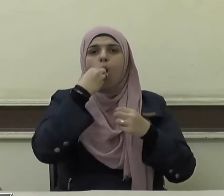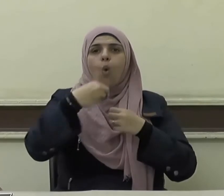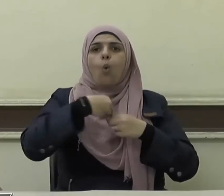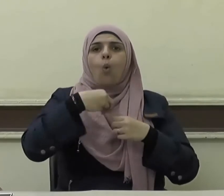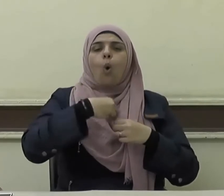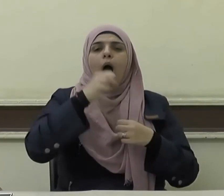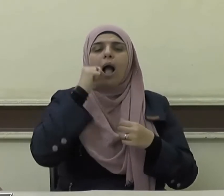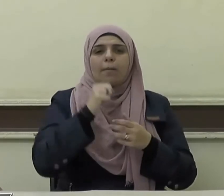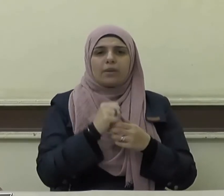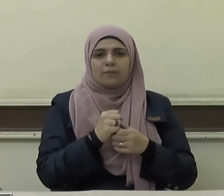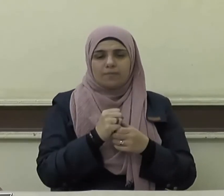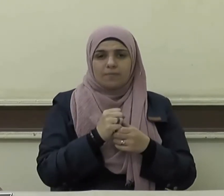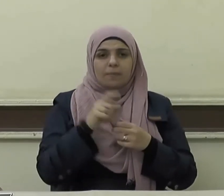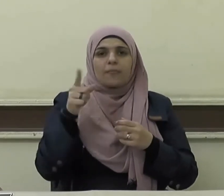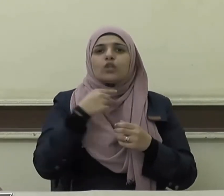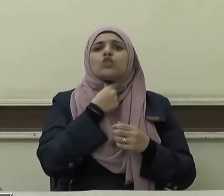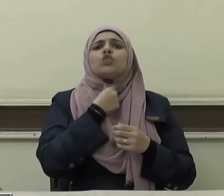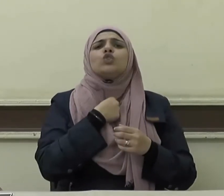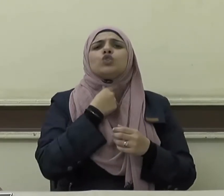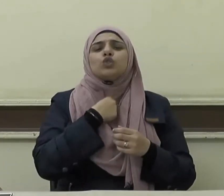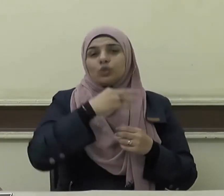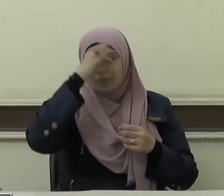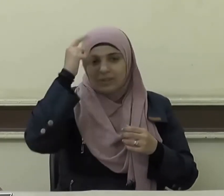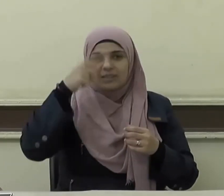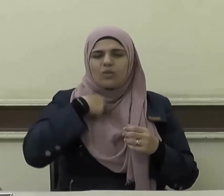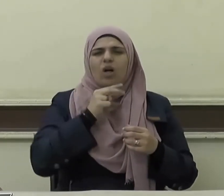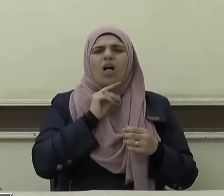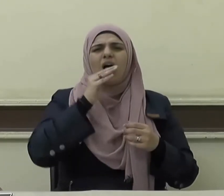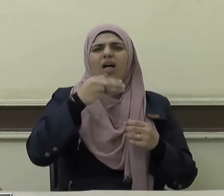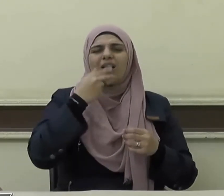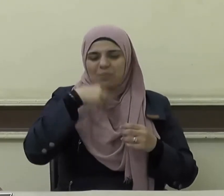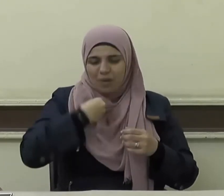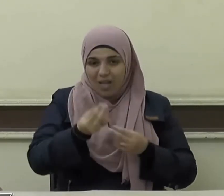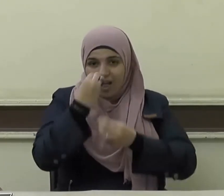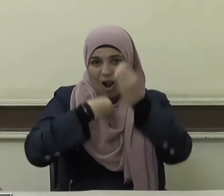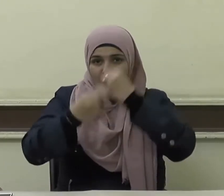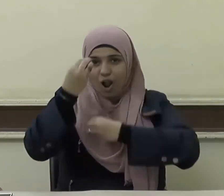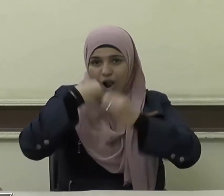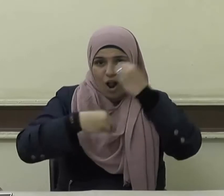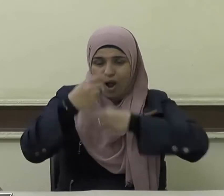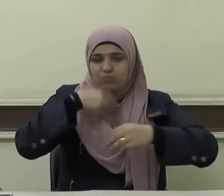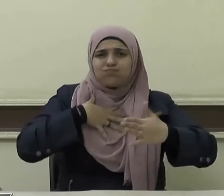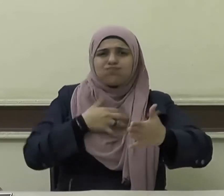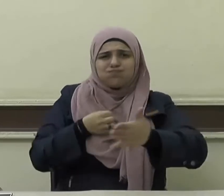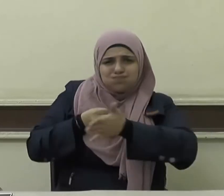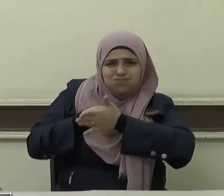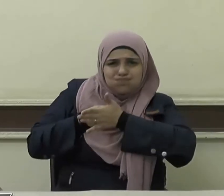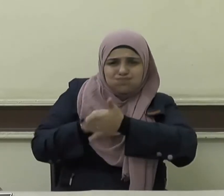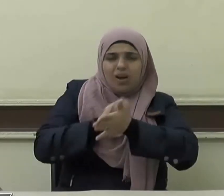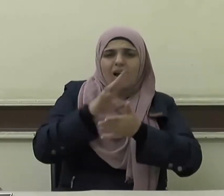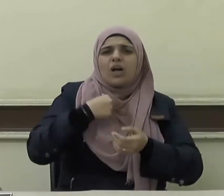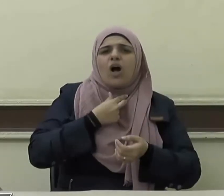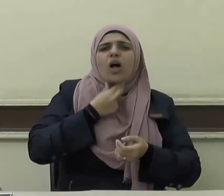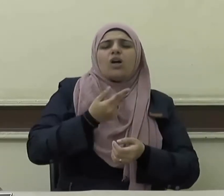والجشاء صوت يخرج من الفم نتيجة الشبع أو الامتلاء